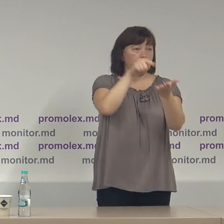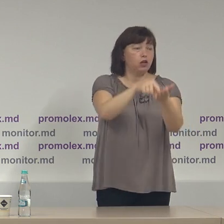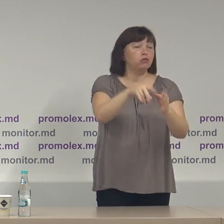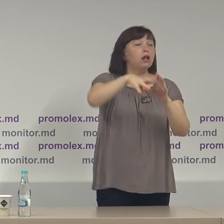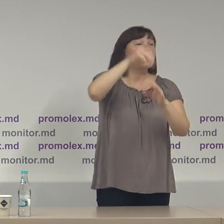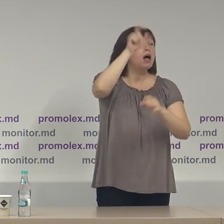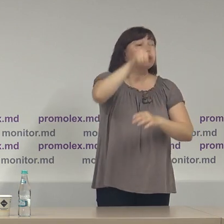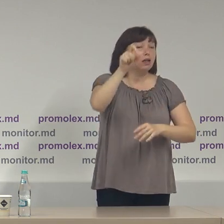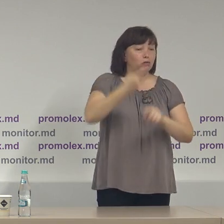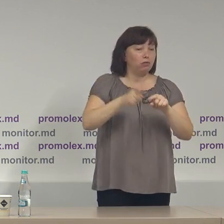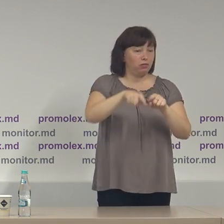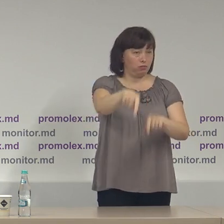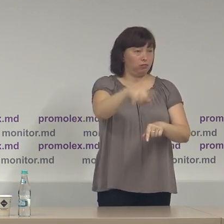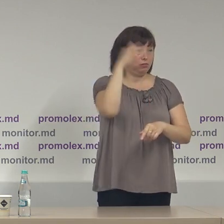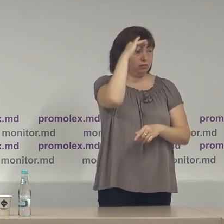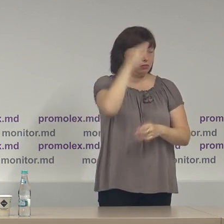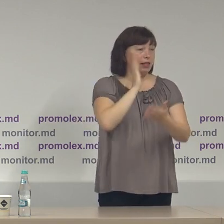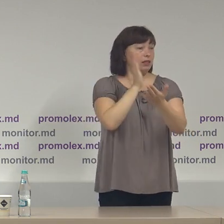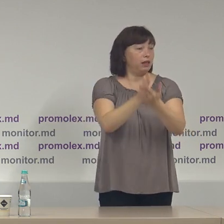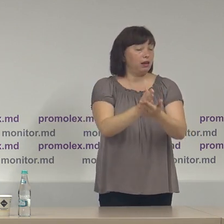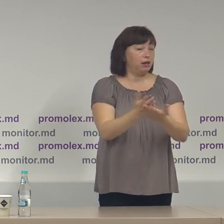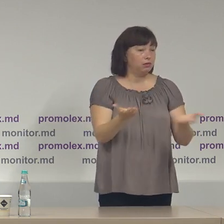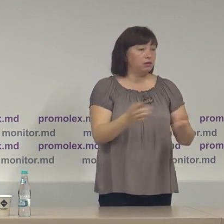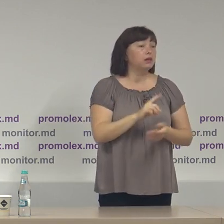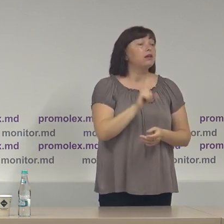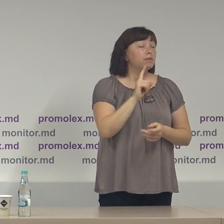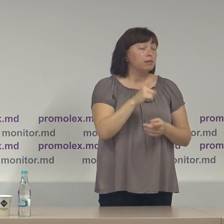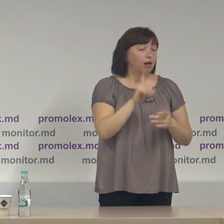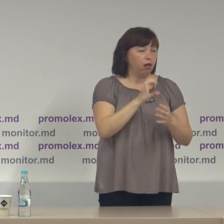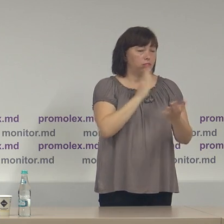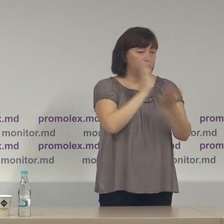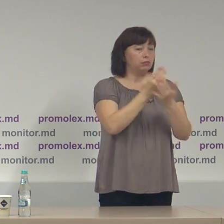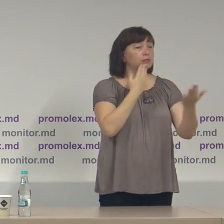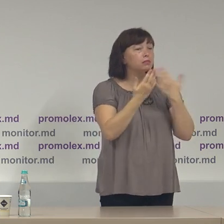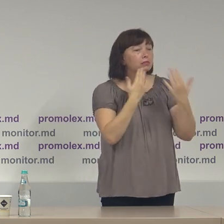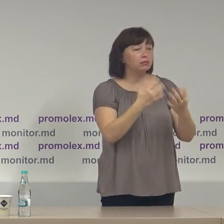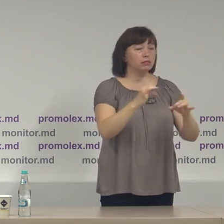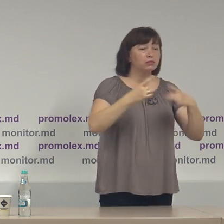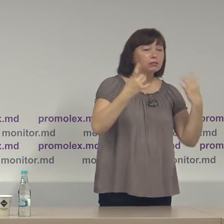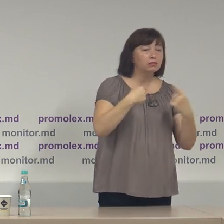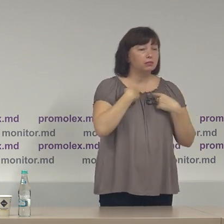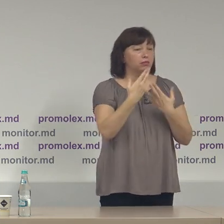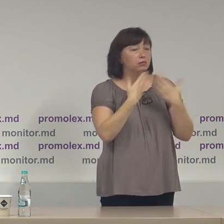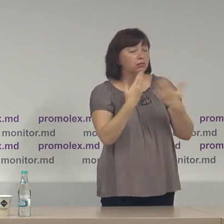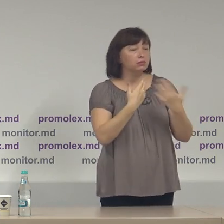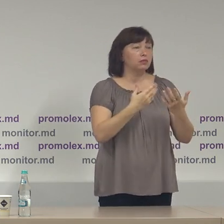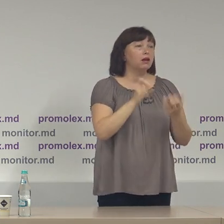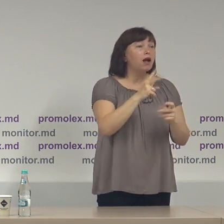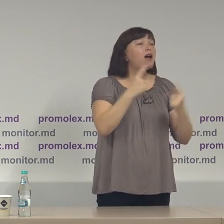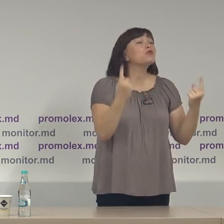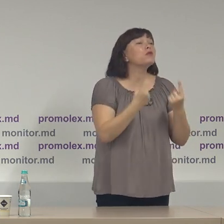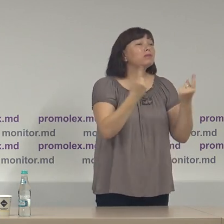la alegători din acea regiune direct în baza comunicării clasice pe care au obișnuit să o facă sau